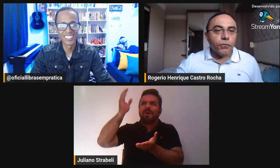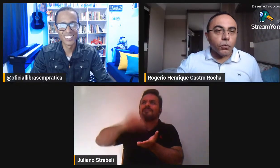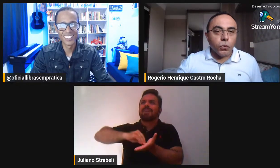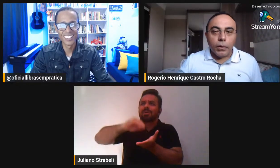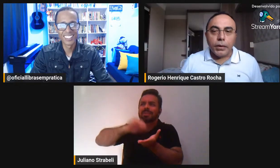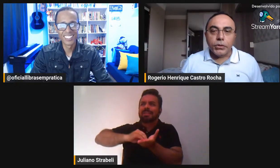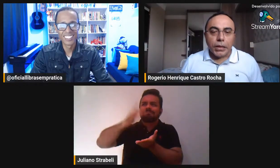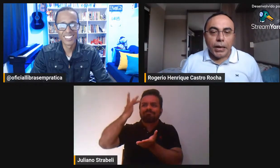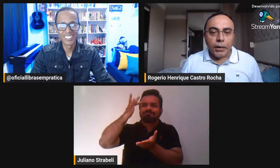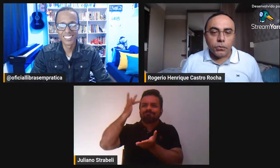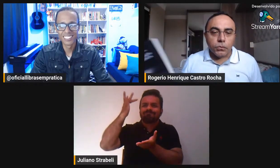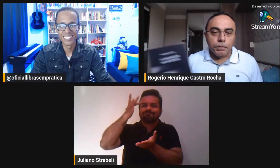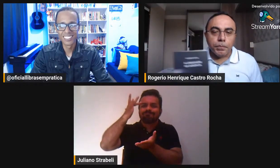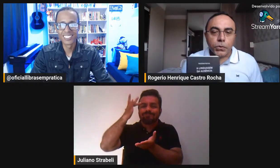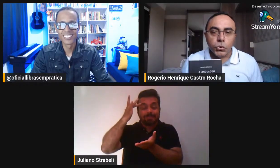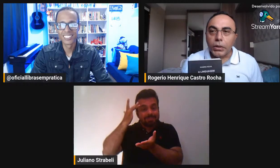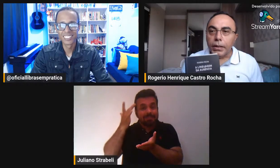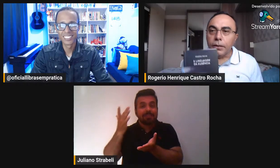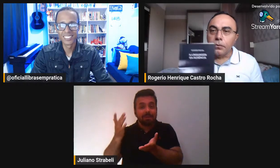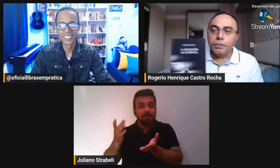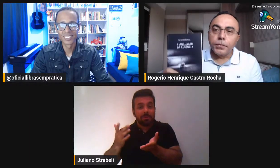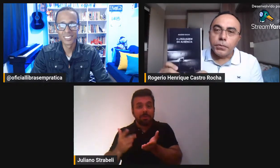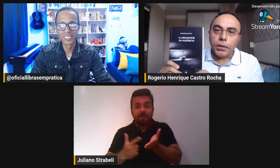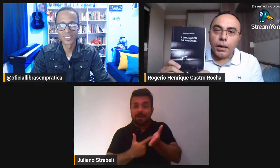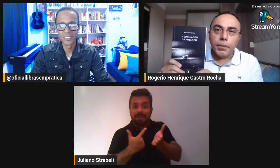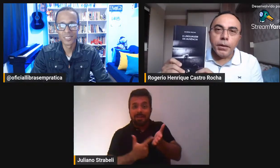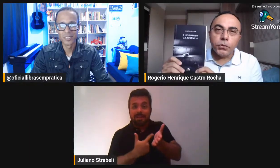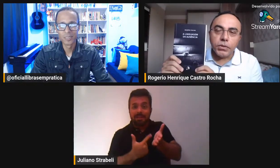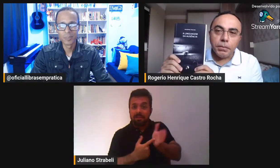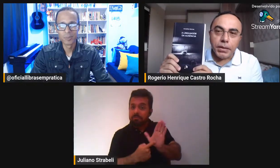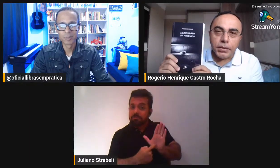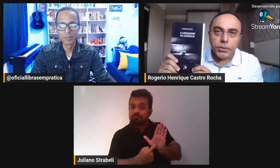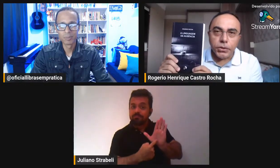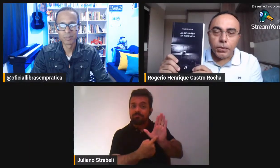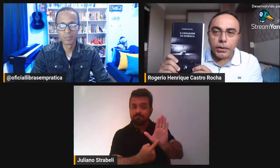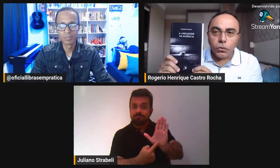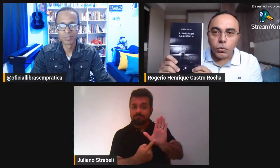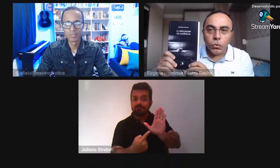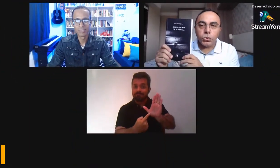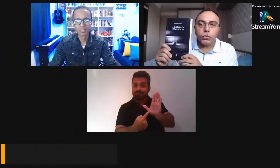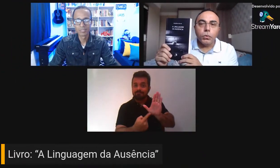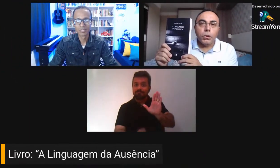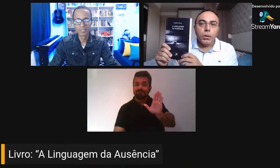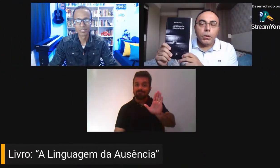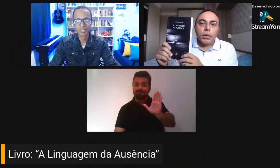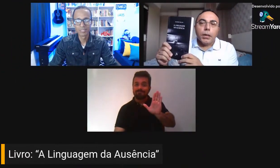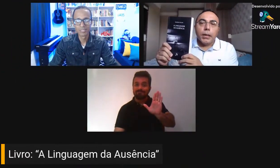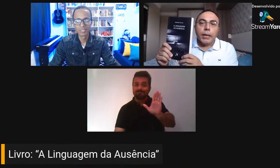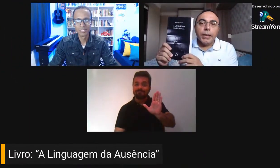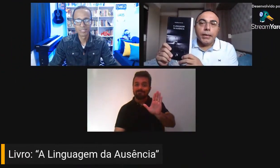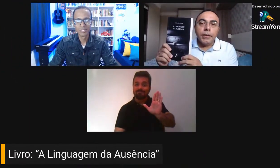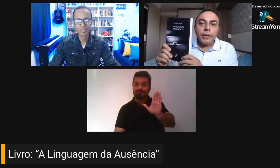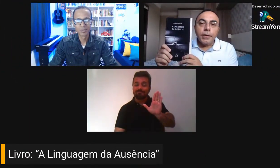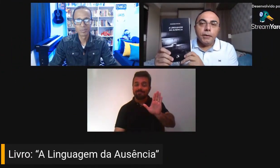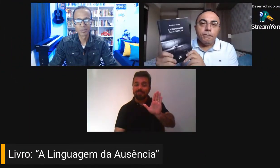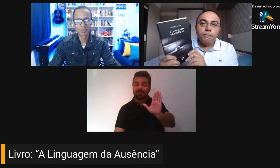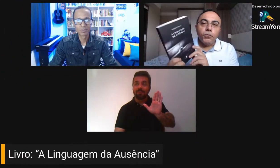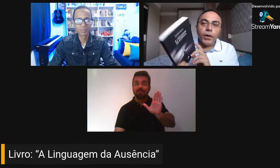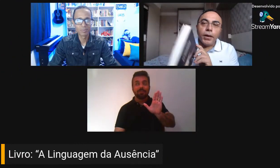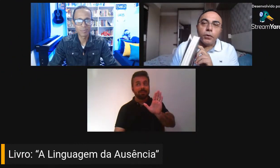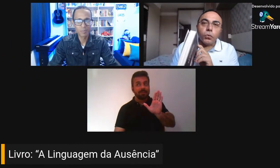esse livro, Reginaldo, Juliano, amigos, amigas que estão aqui conosco, ele